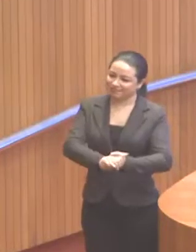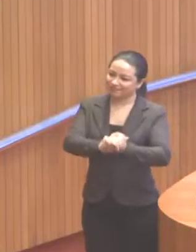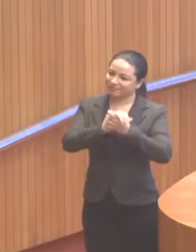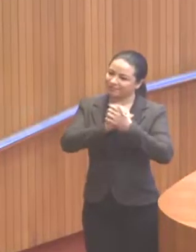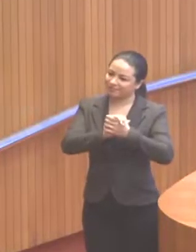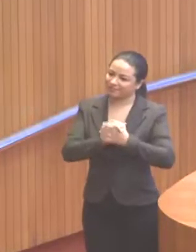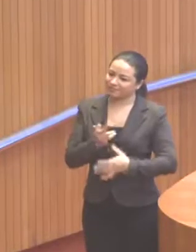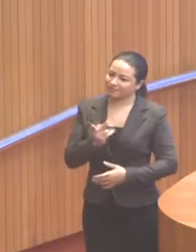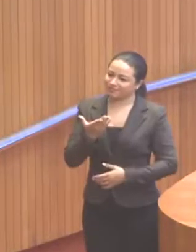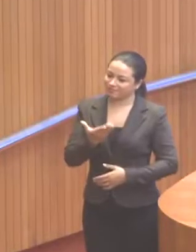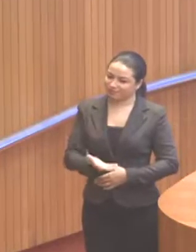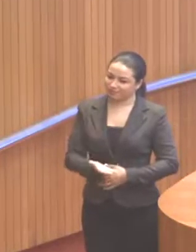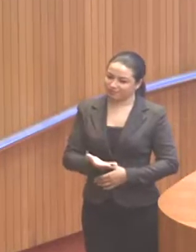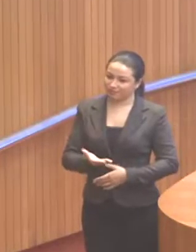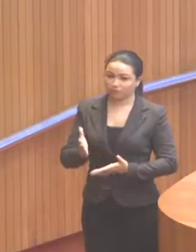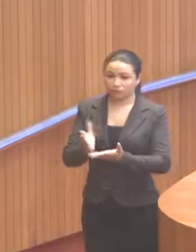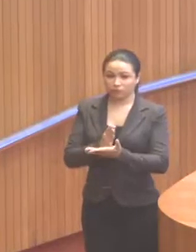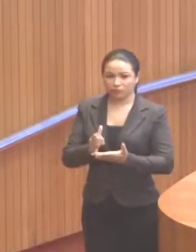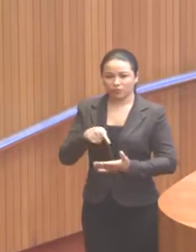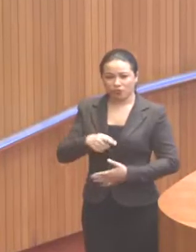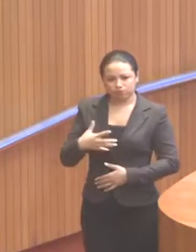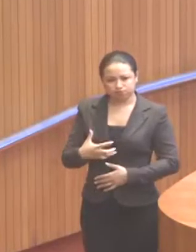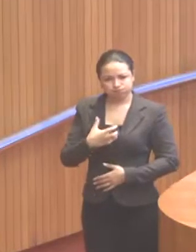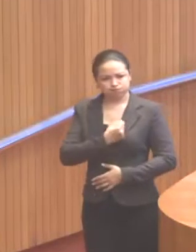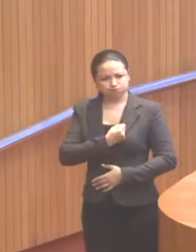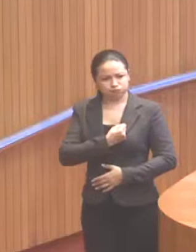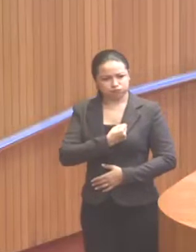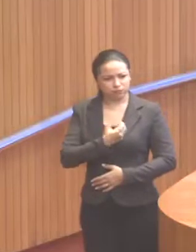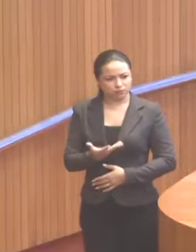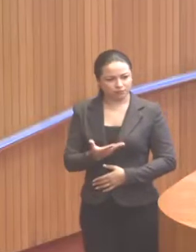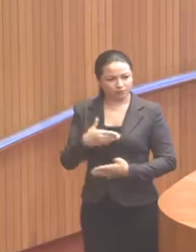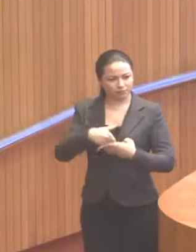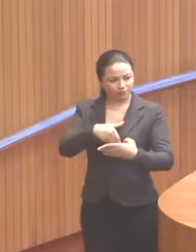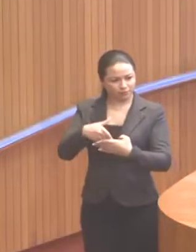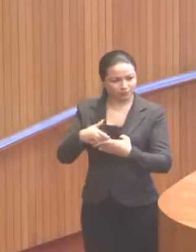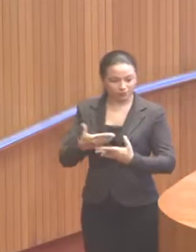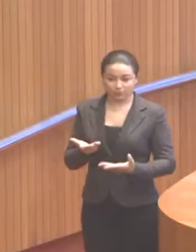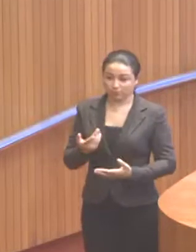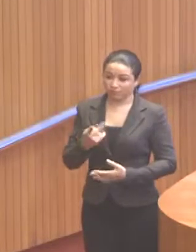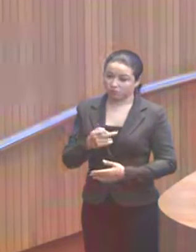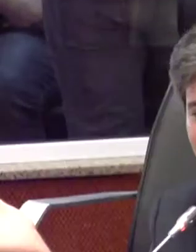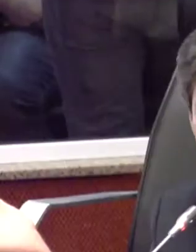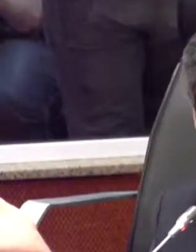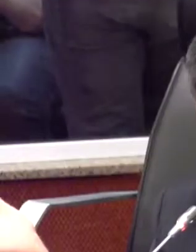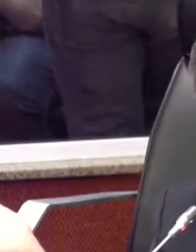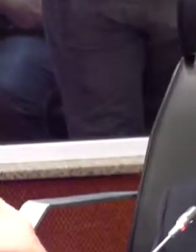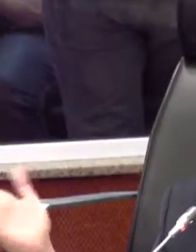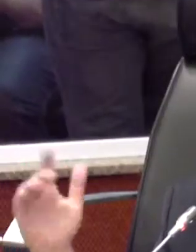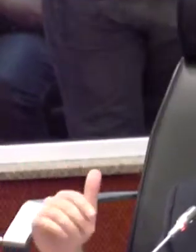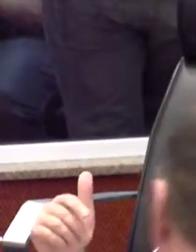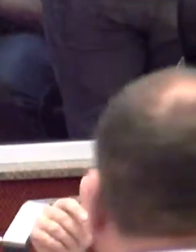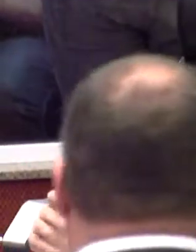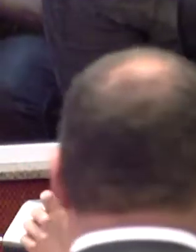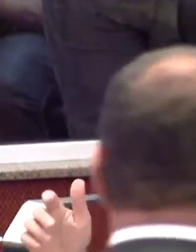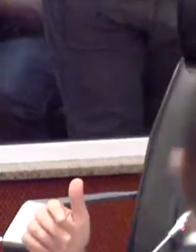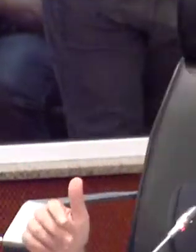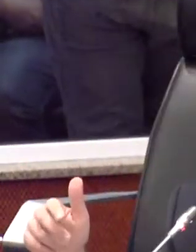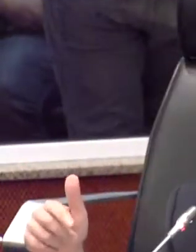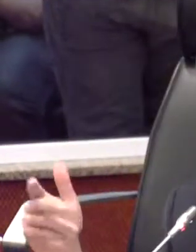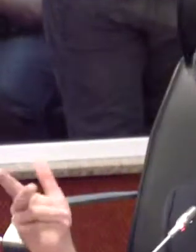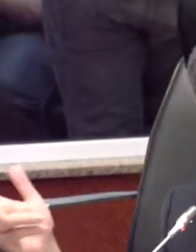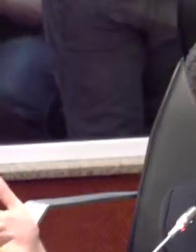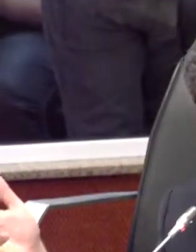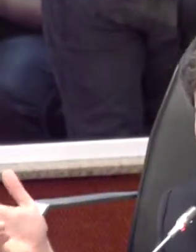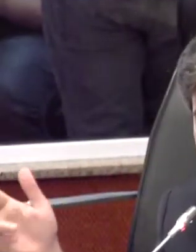Exª, que para alguns foi uma surpresa, na eleição, se é a mais votada, mas para quem lhe conhece, não